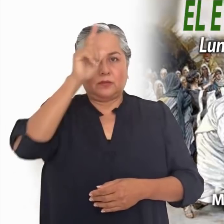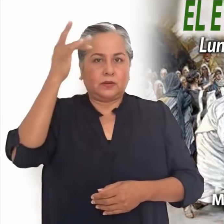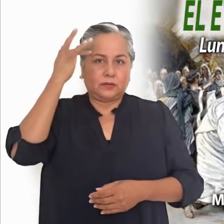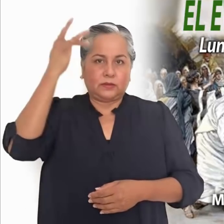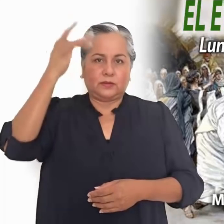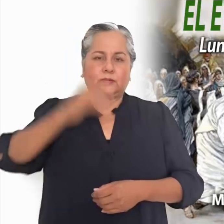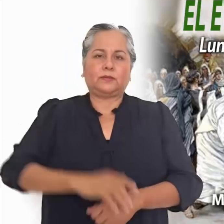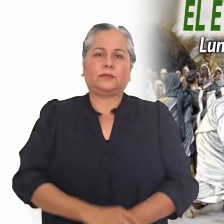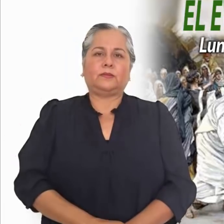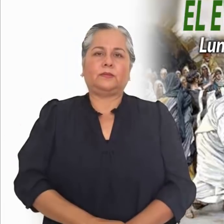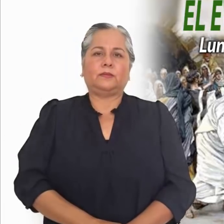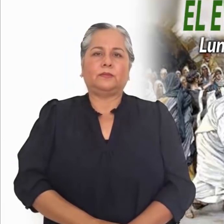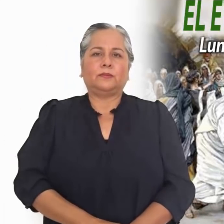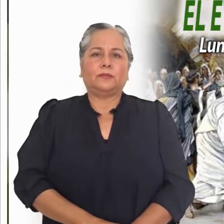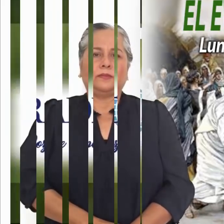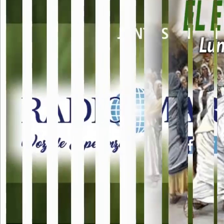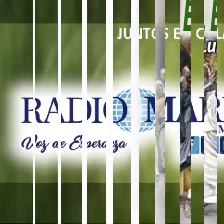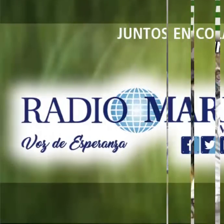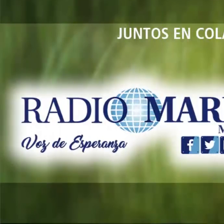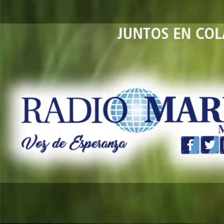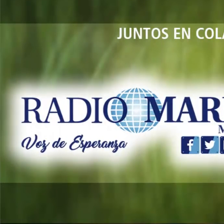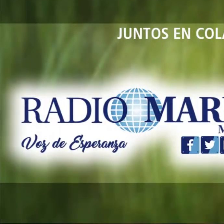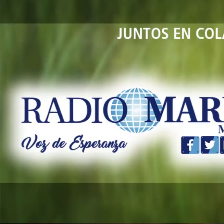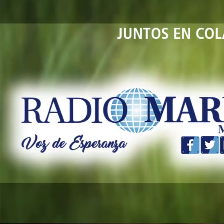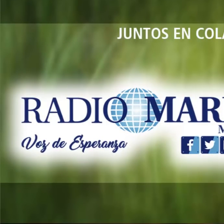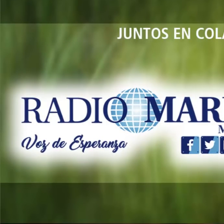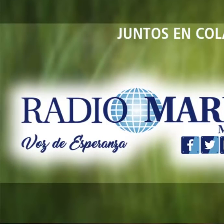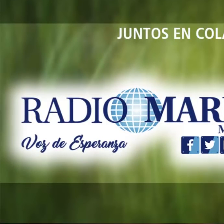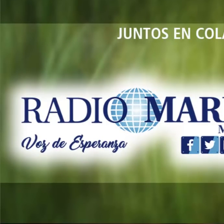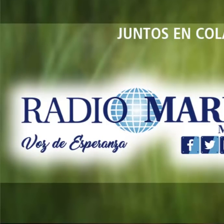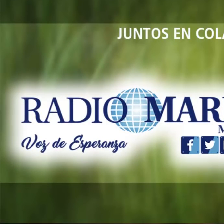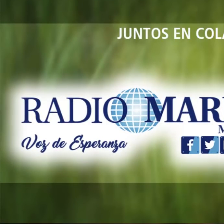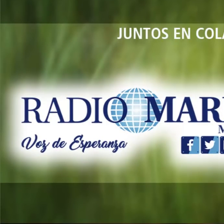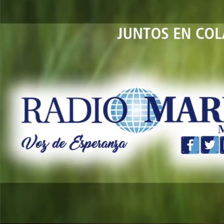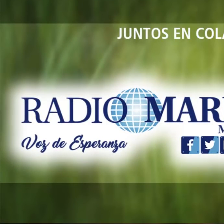y del Espíritu Santo. ¡Gracias! ¡Gracias! ¡Gracias! ¡Gracias!